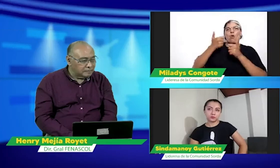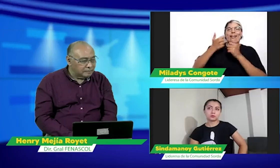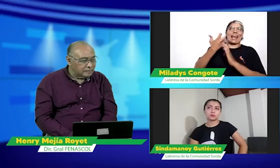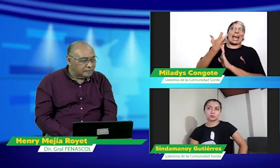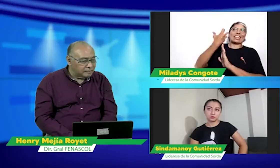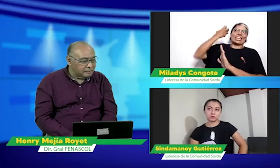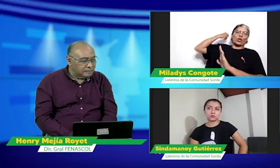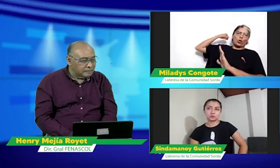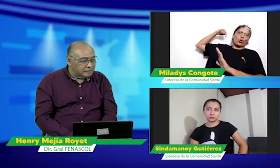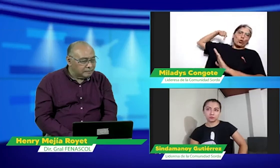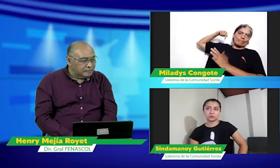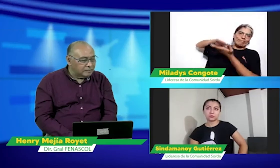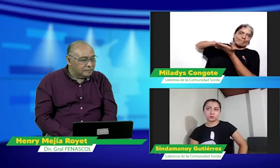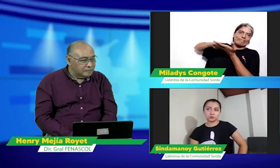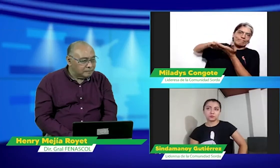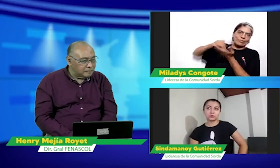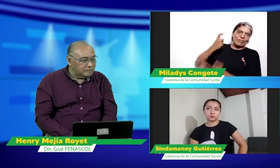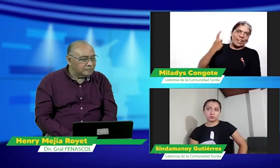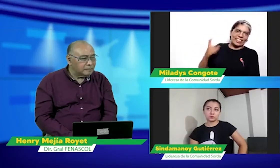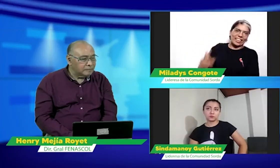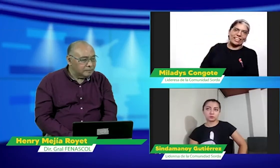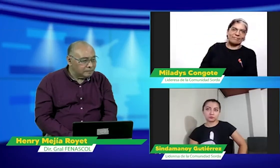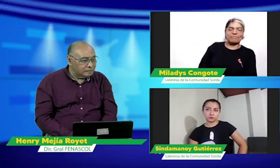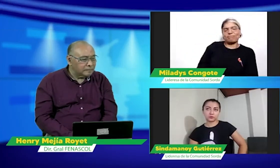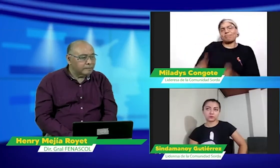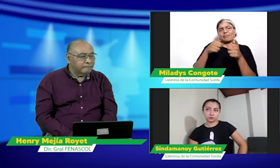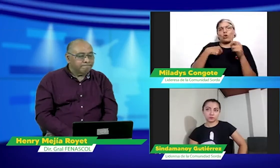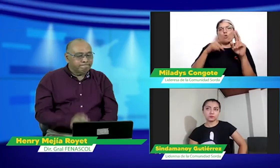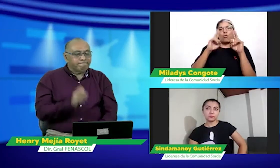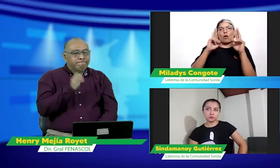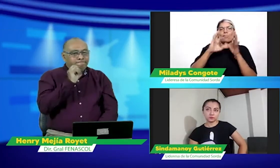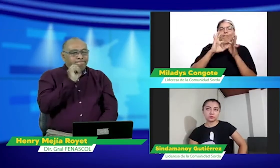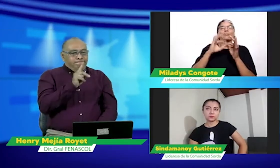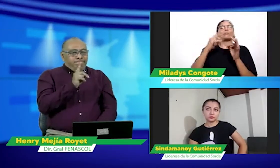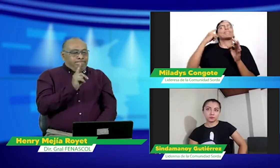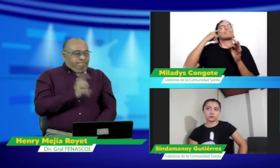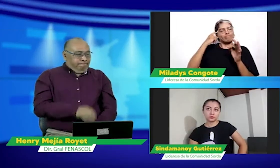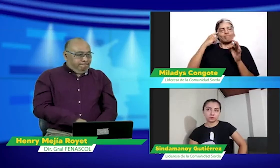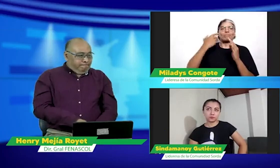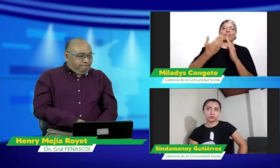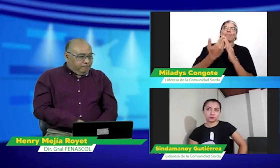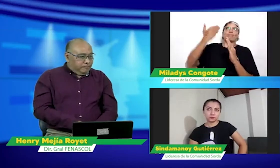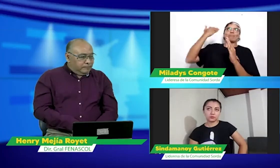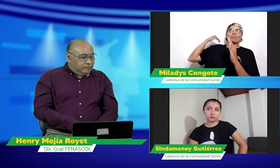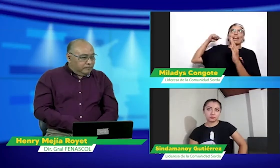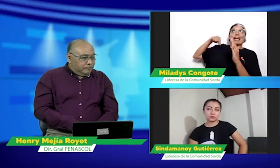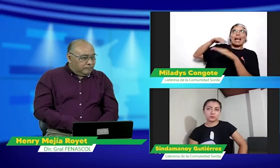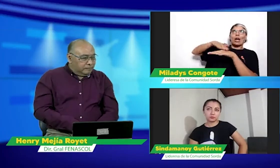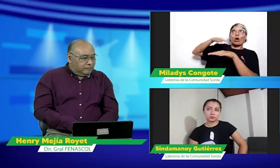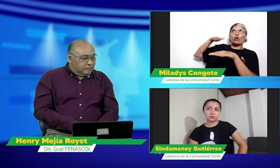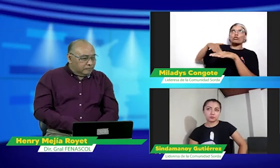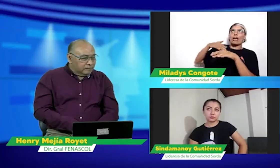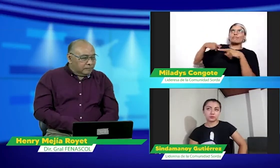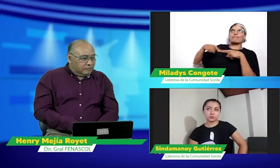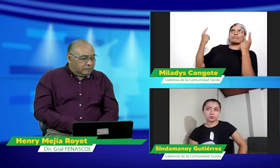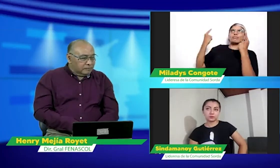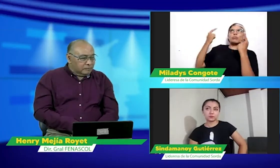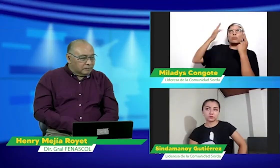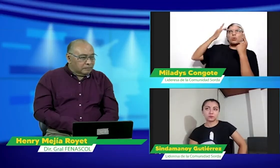solucionar esos conflictos es que hay una problemática que es antigua y que hay que prestarle atención que es una